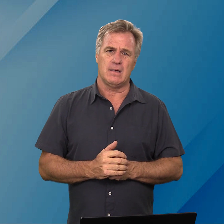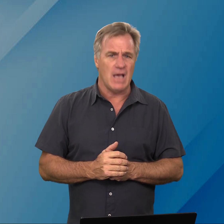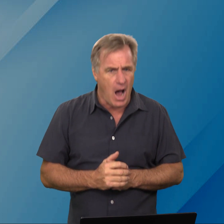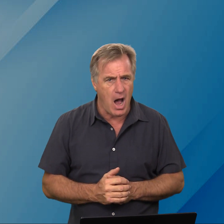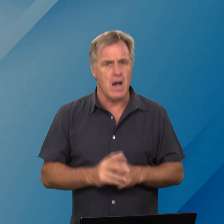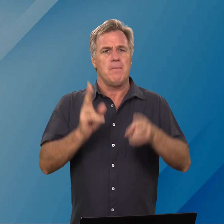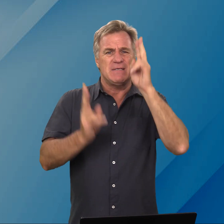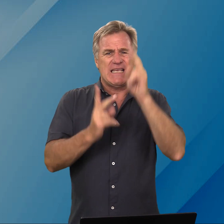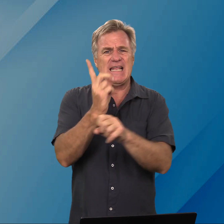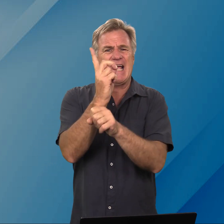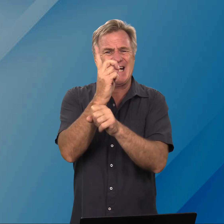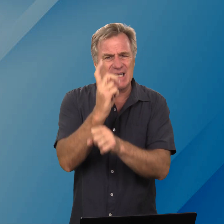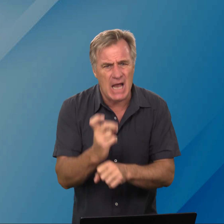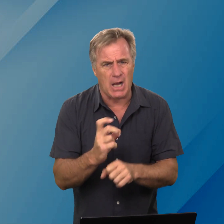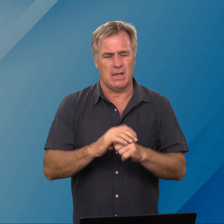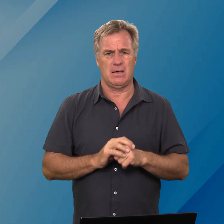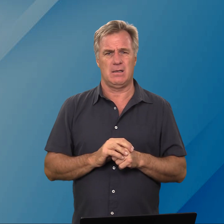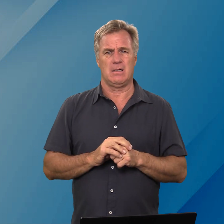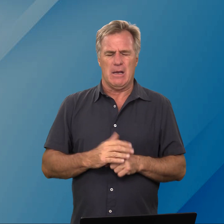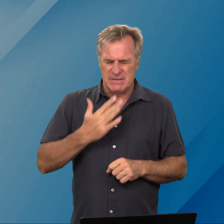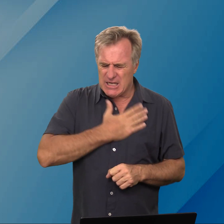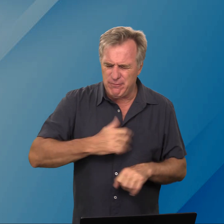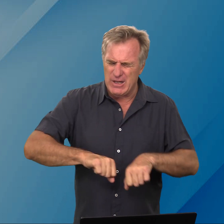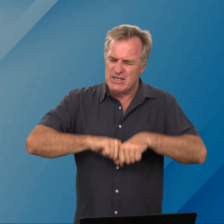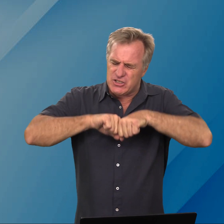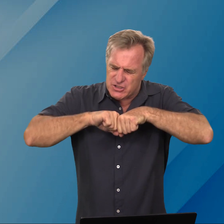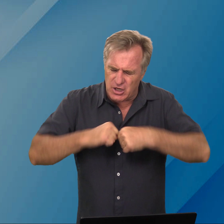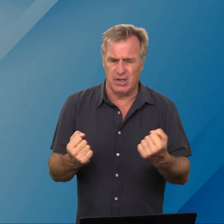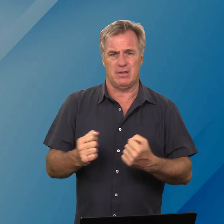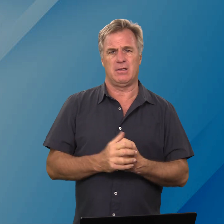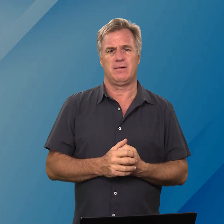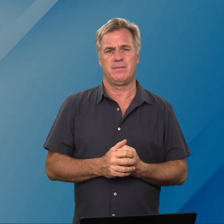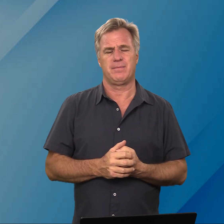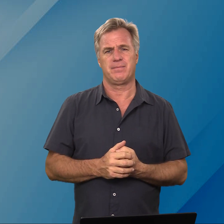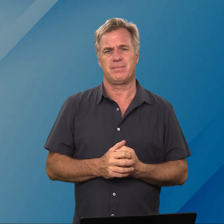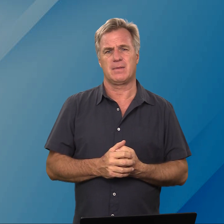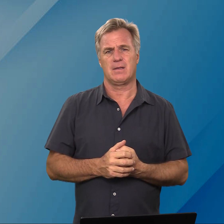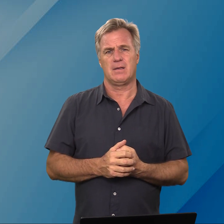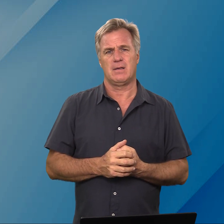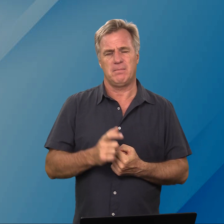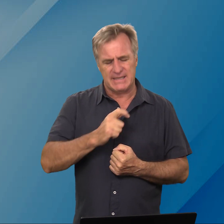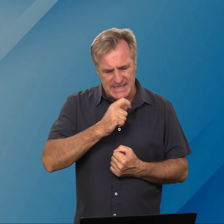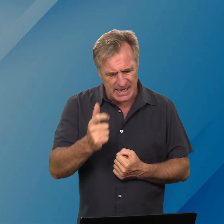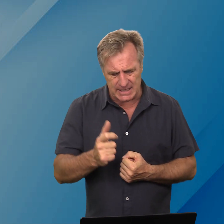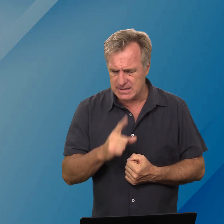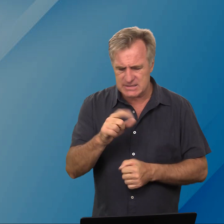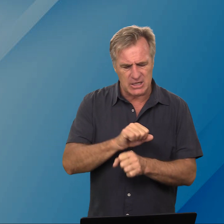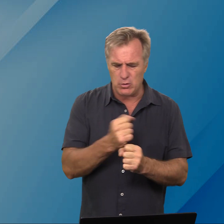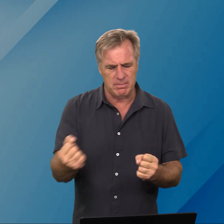ja miskien het jy geknak miskien voel jy stikkend maar die Heere sal jou nie